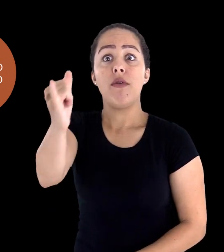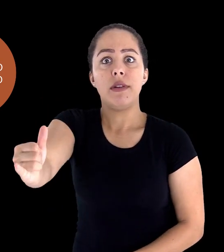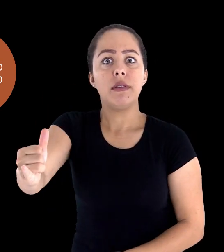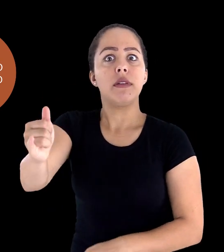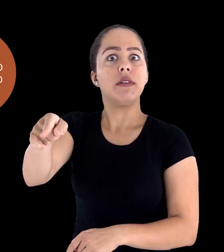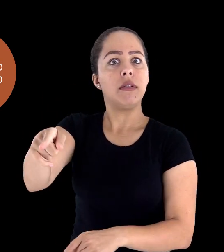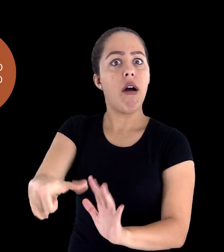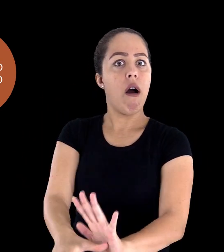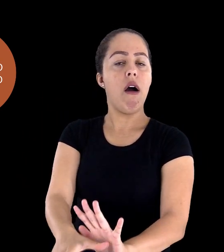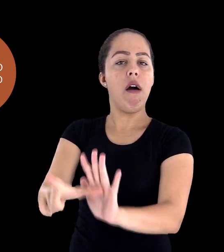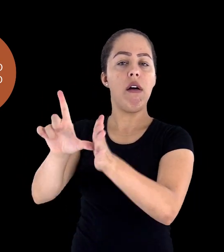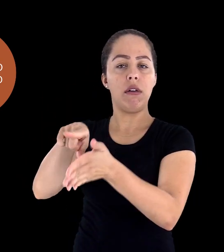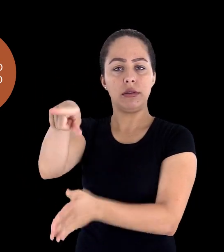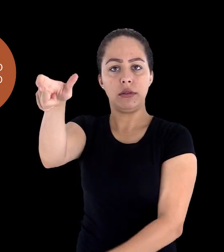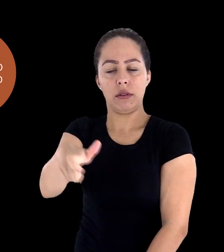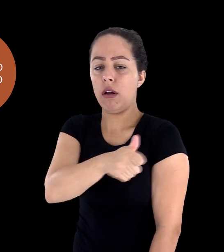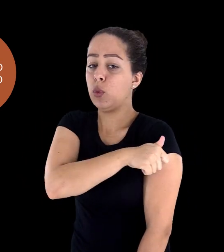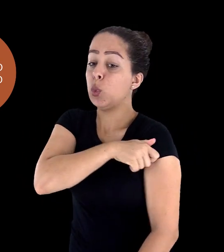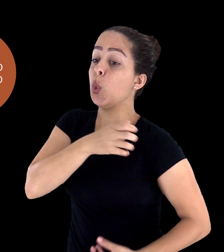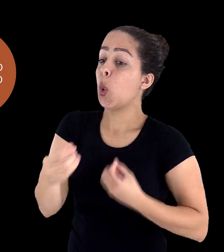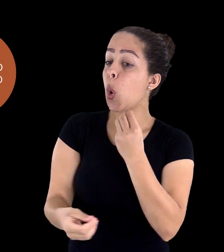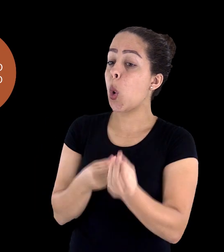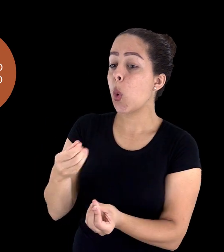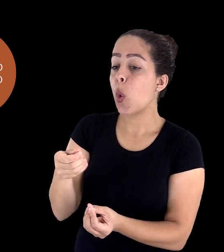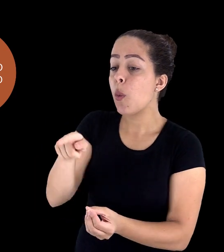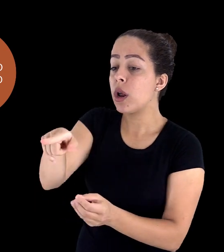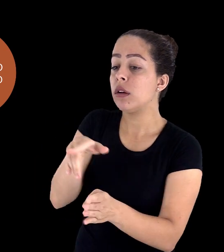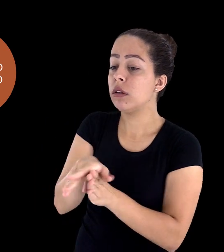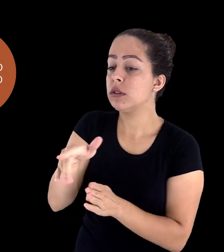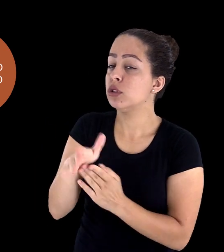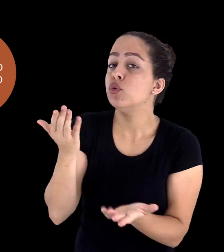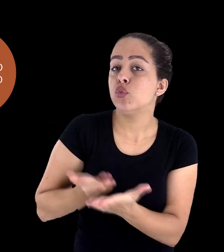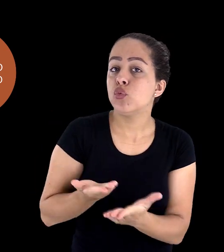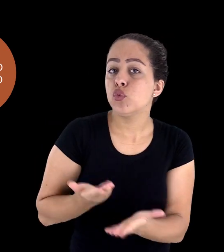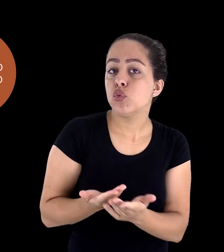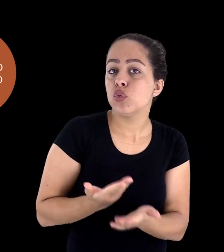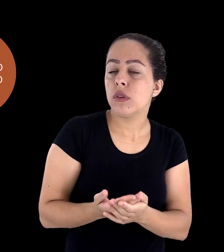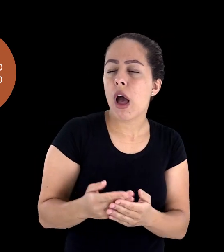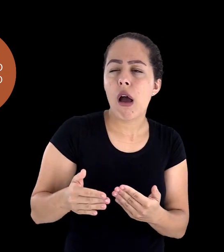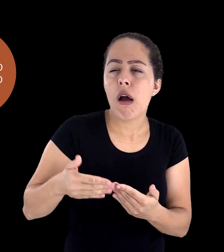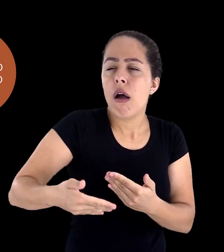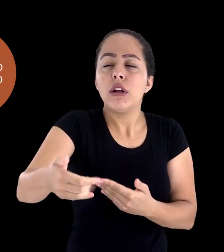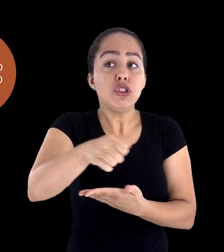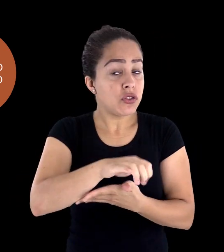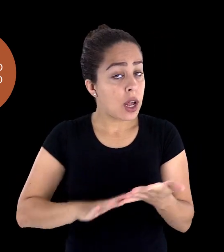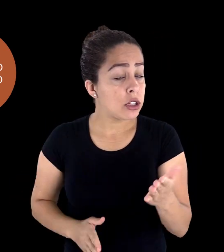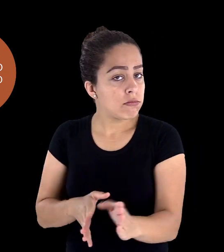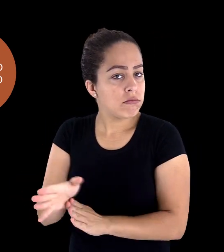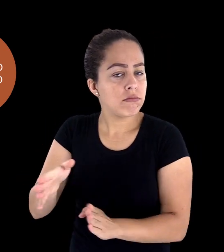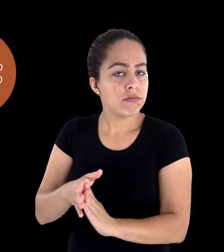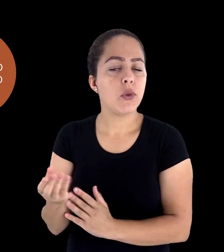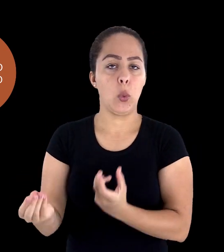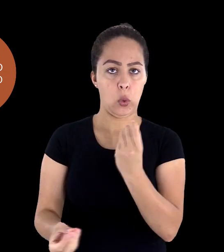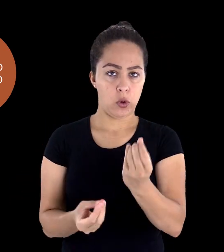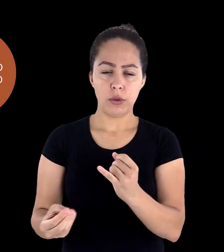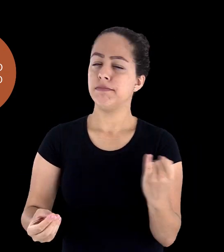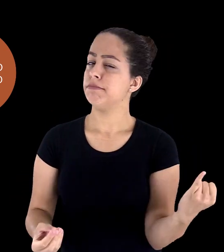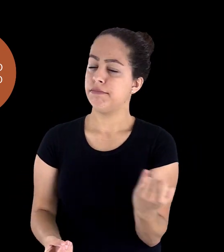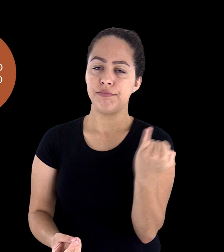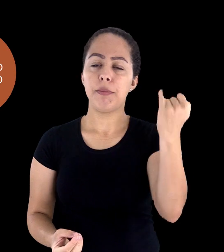orientadoras, se antecipar as necessidades dos alunos ao início de cada semana de estudo. Então todas essas ações